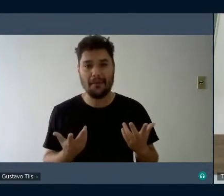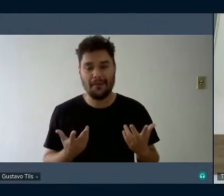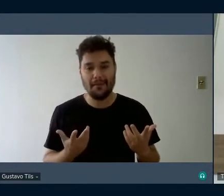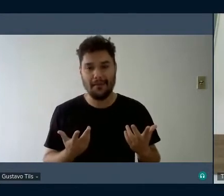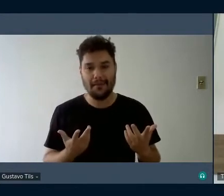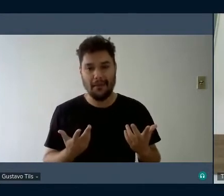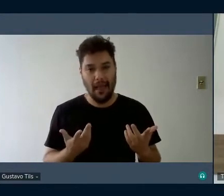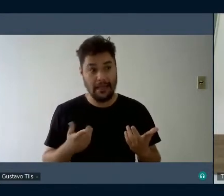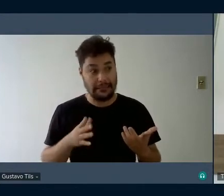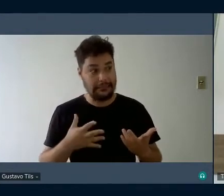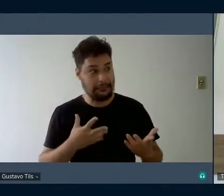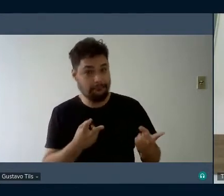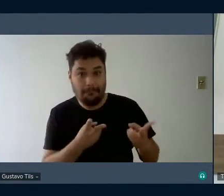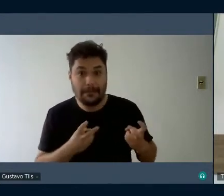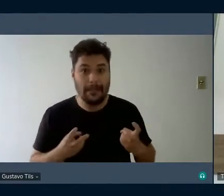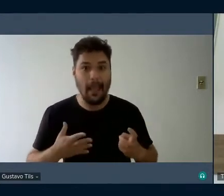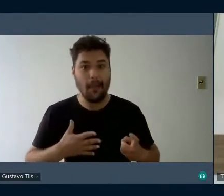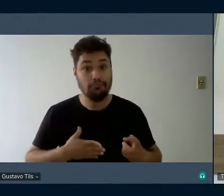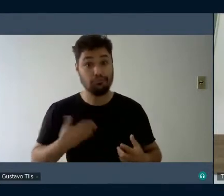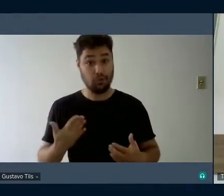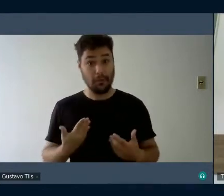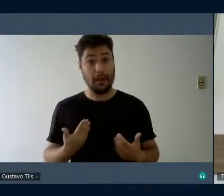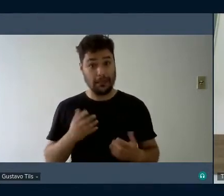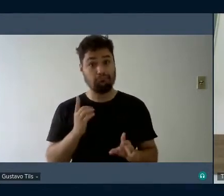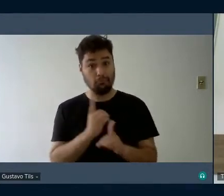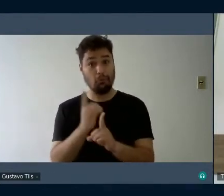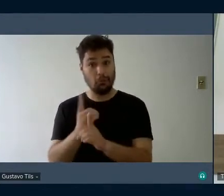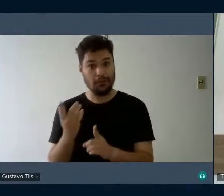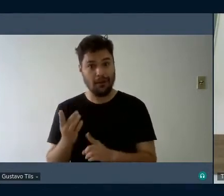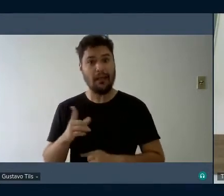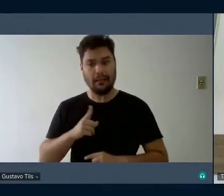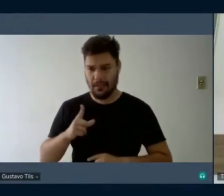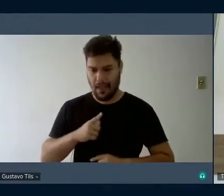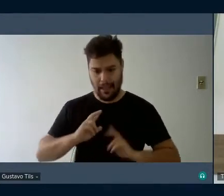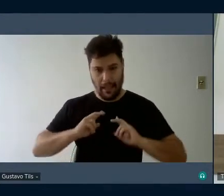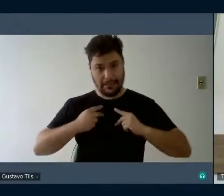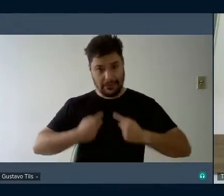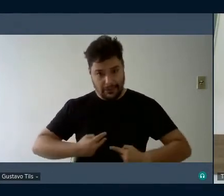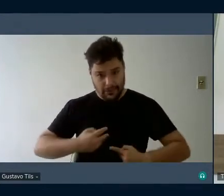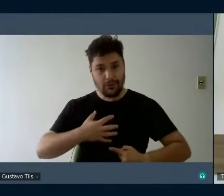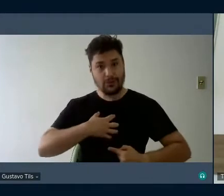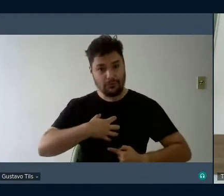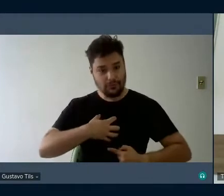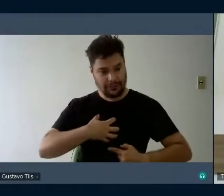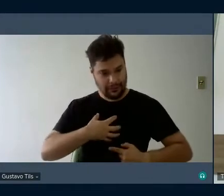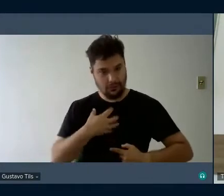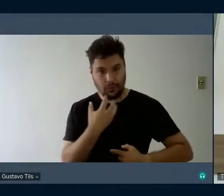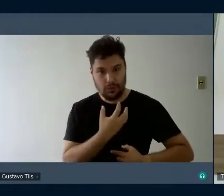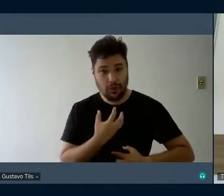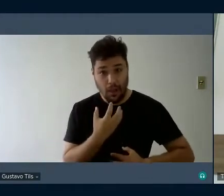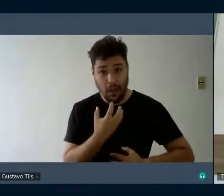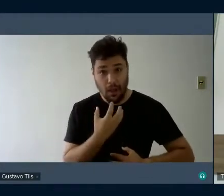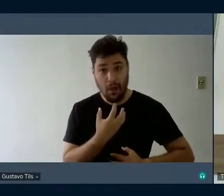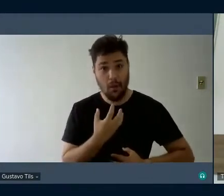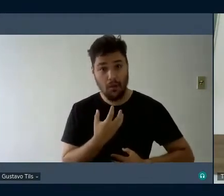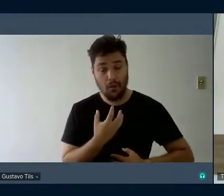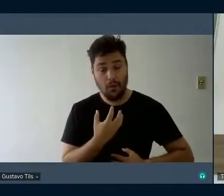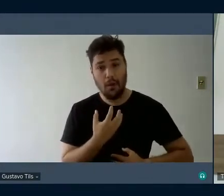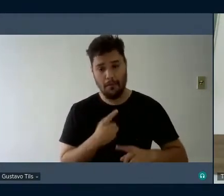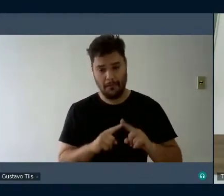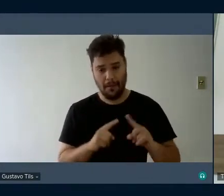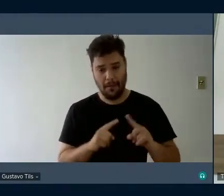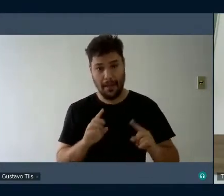surpresas. Existem os seres sonoros. As seres musicais somos apenas nós.